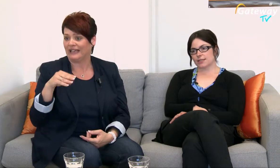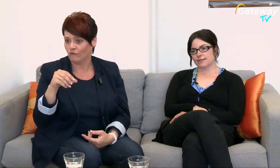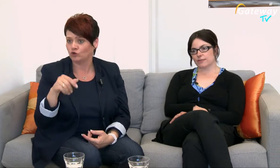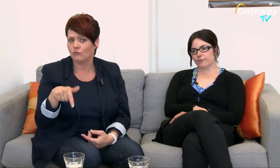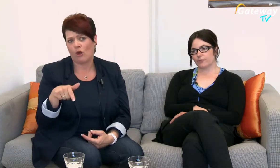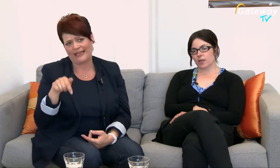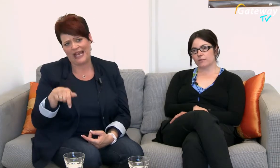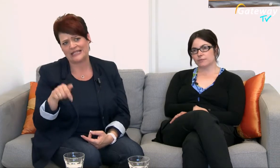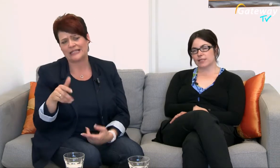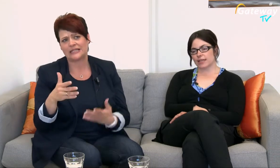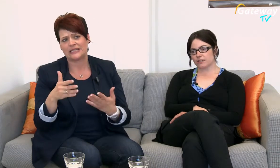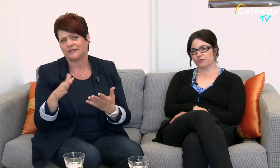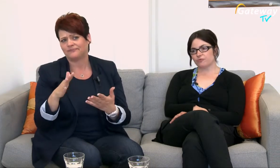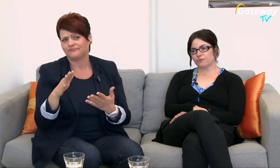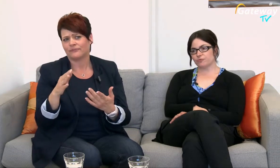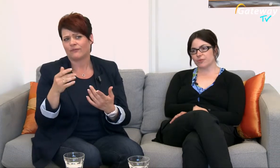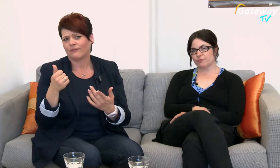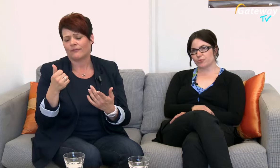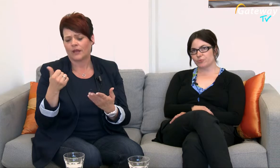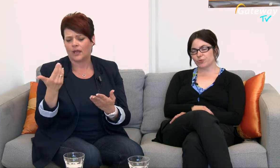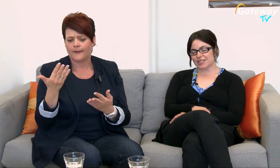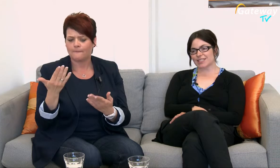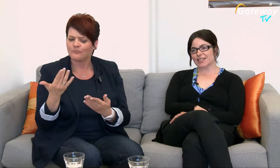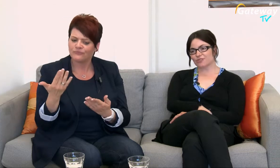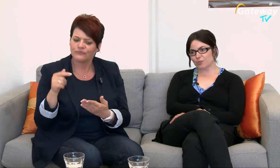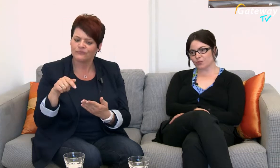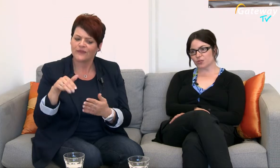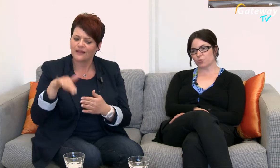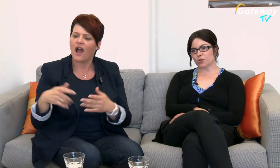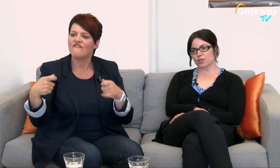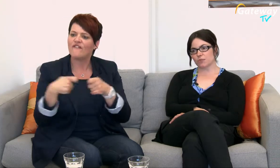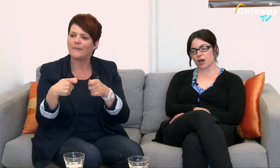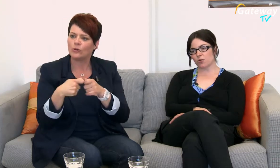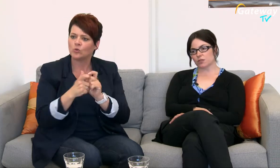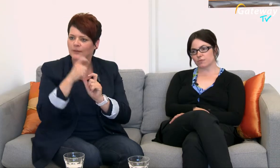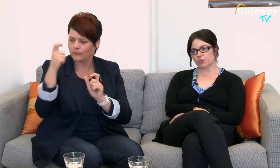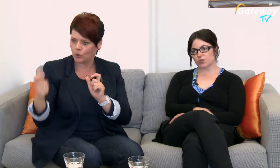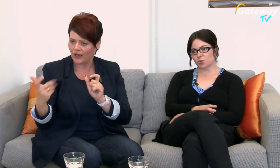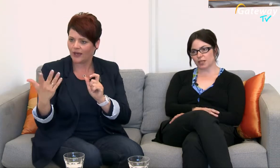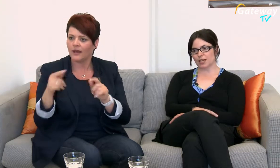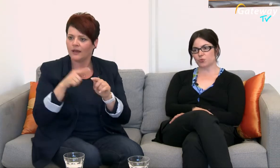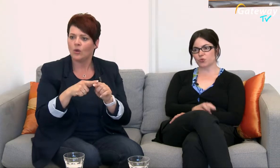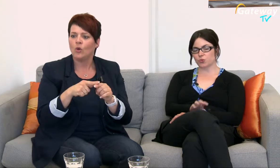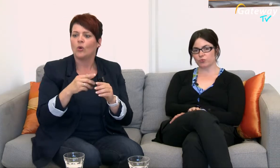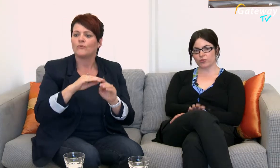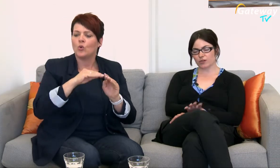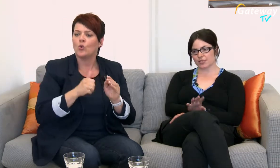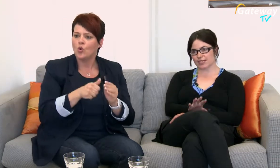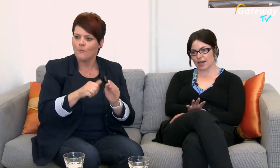jetzt eine Verbindungsbrücke im Bau zwischen Hubland Campus Süd Wo wir uns jetzt gerade